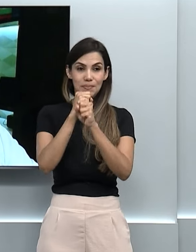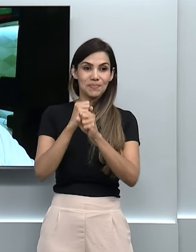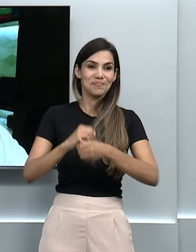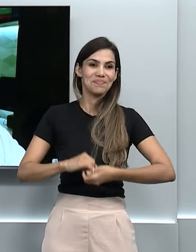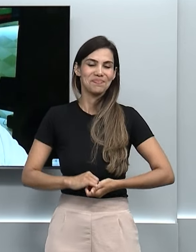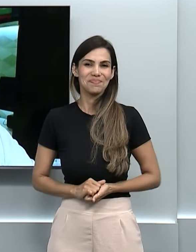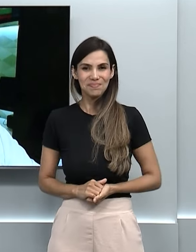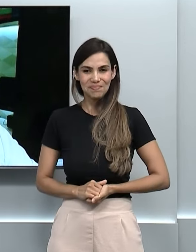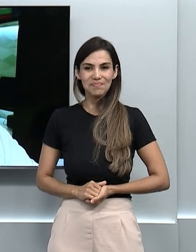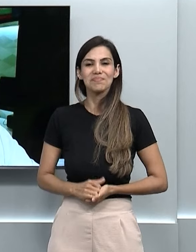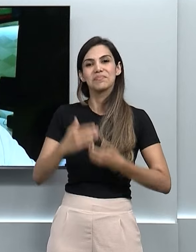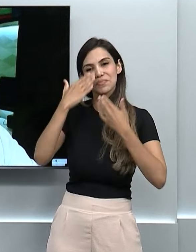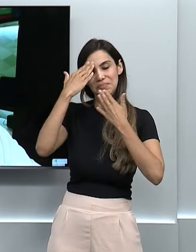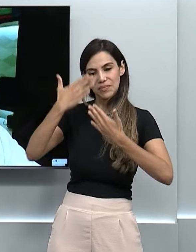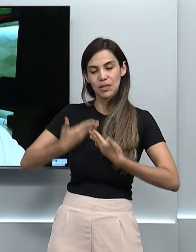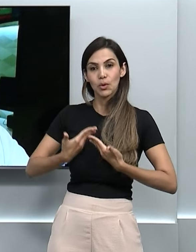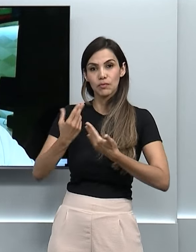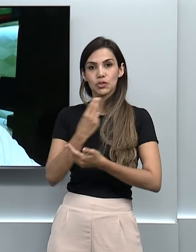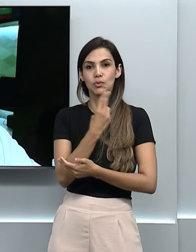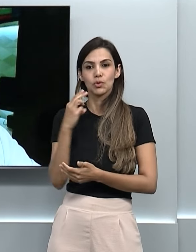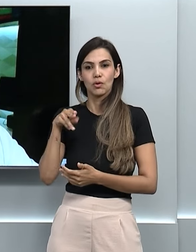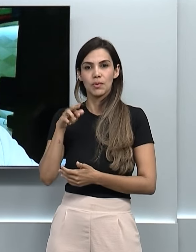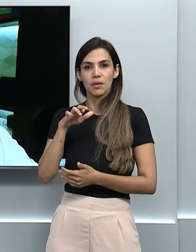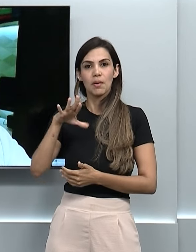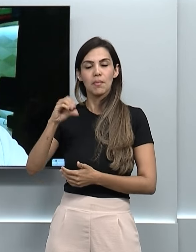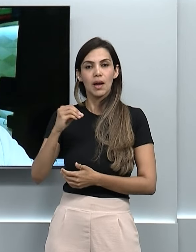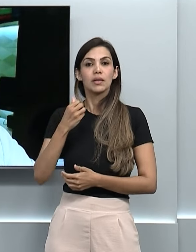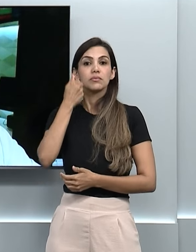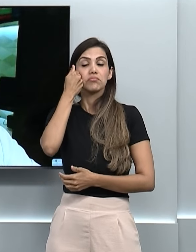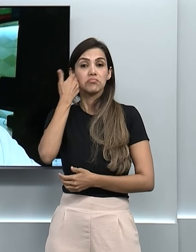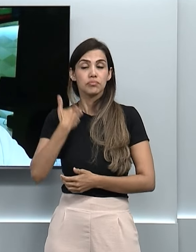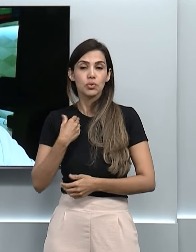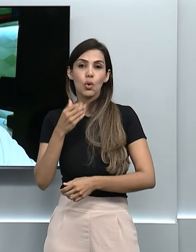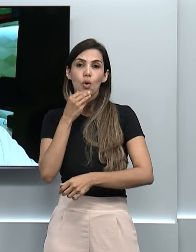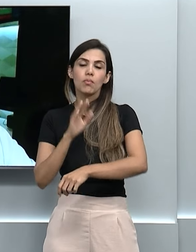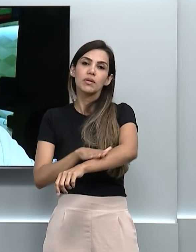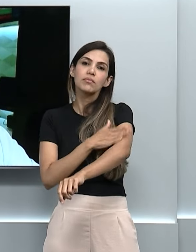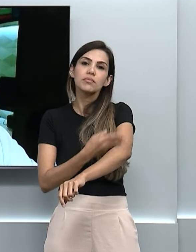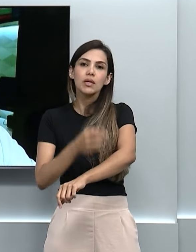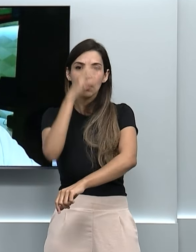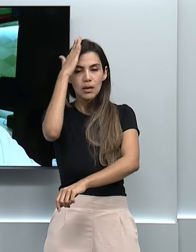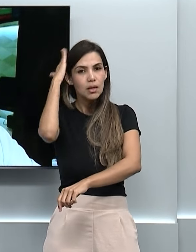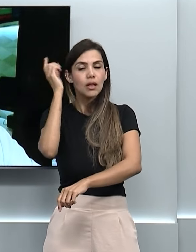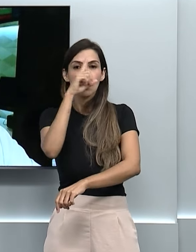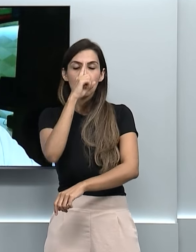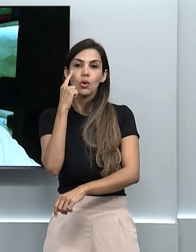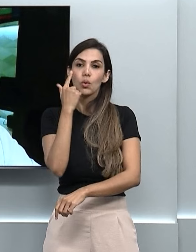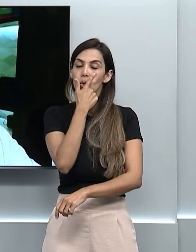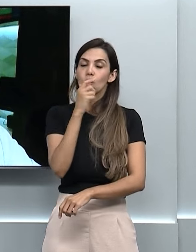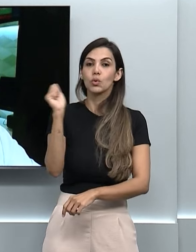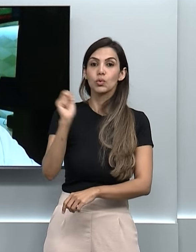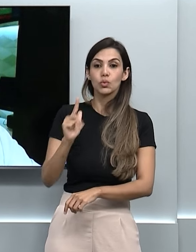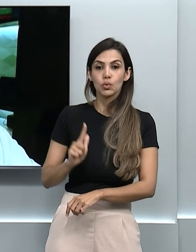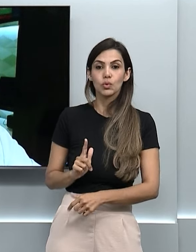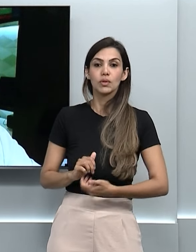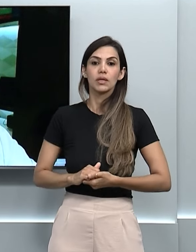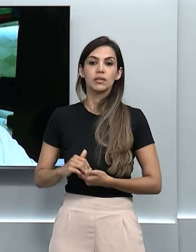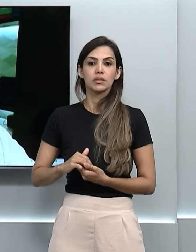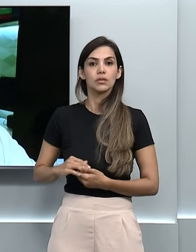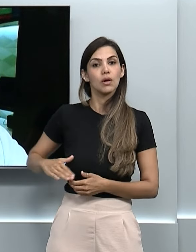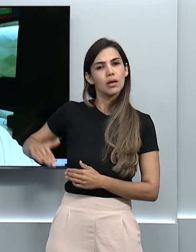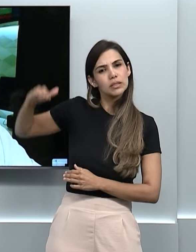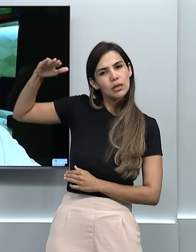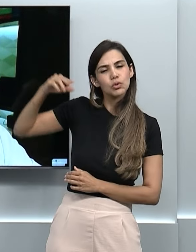Obrigado pelo convite. Meu nome é Márcio Ditz, sou branco, loiro, olhos azuis, estatura 1